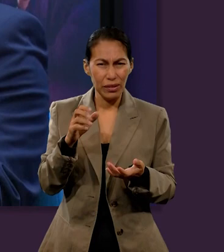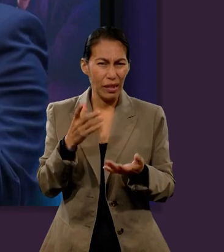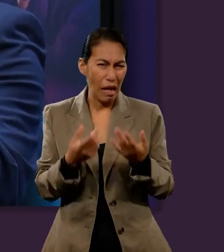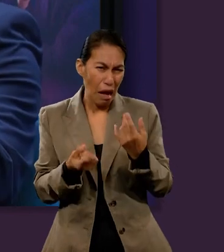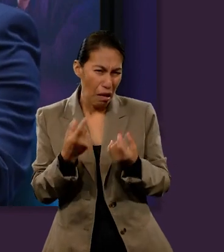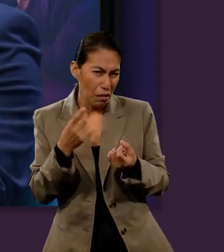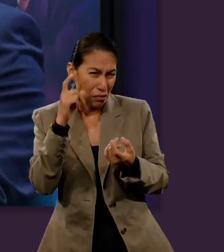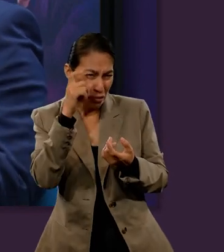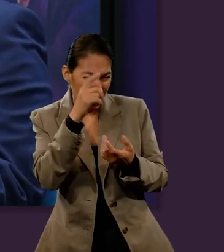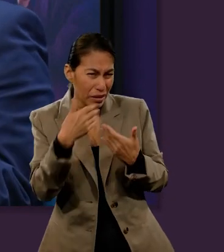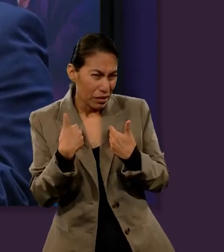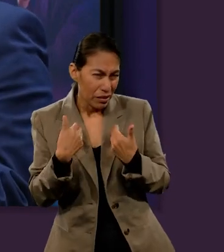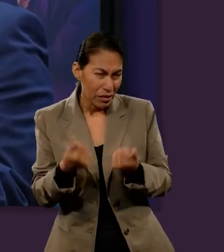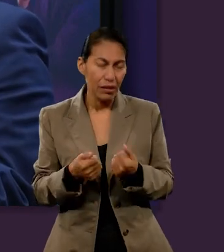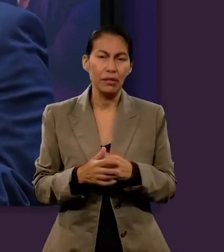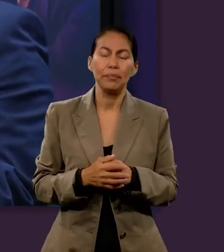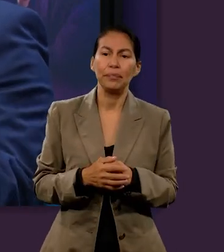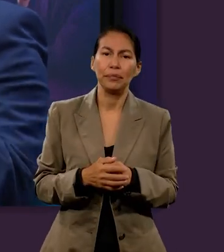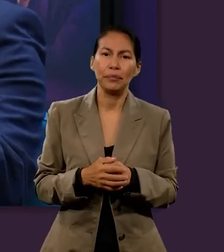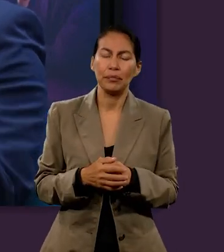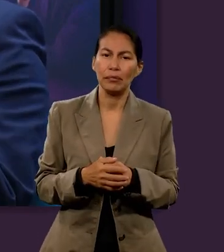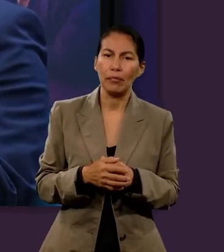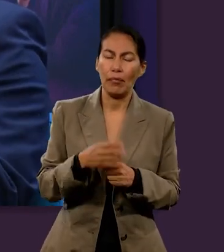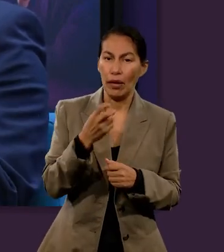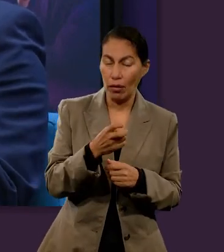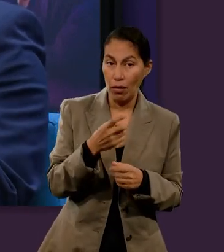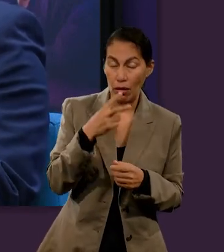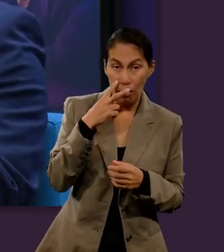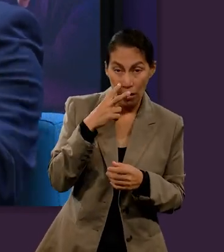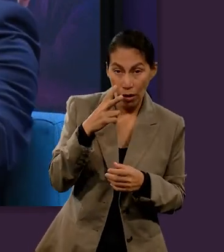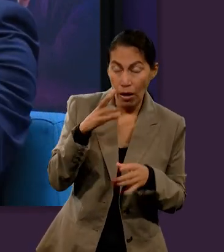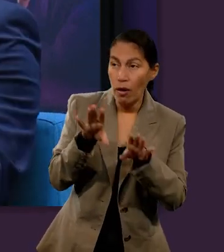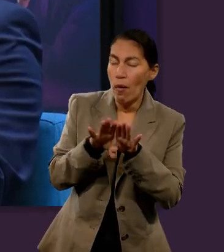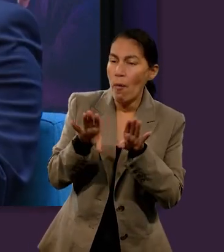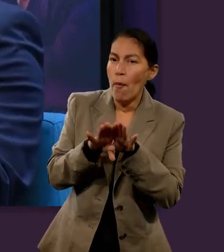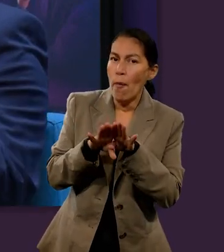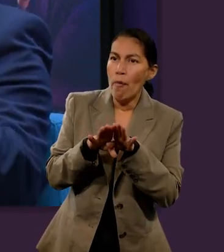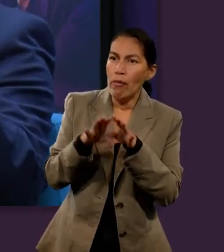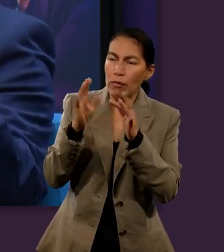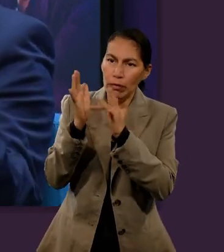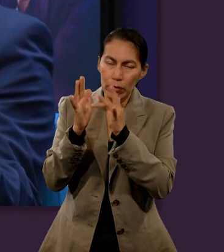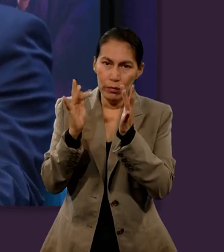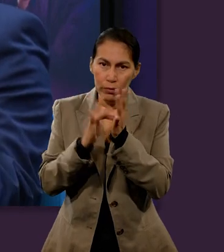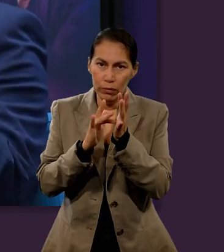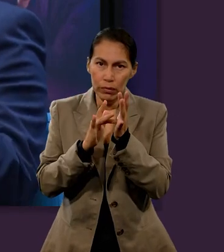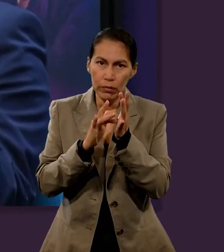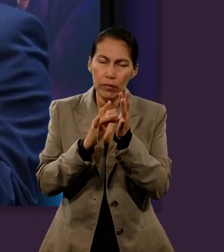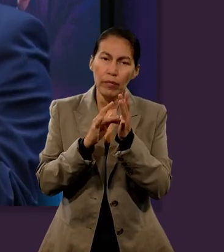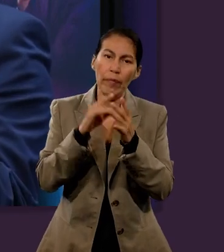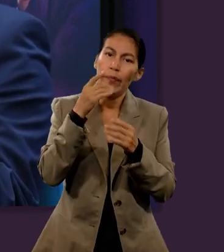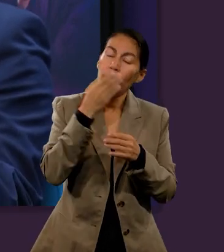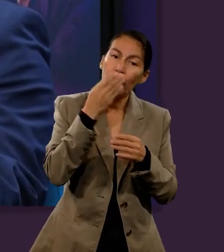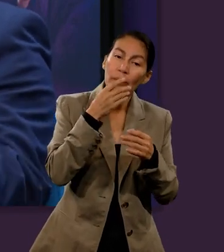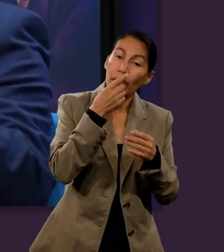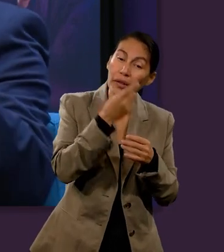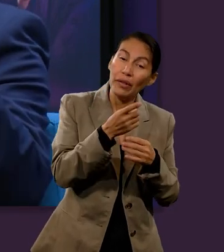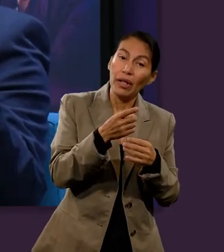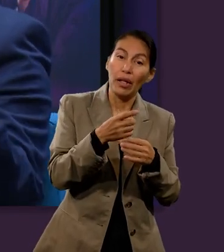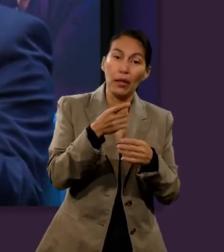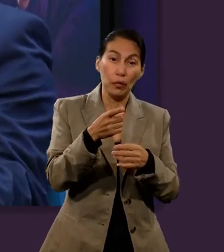a lo que Jesús quiso decir, podemos ver que Jesús, como mencionaste, de los ojos, de los manos, usa muchas